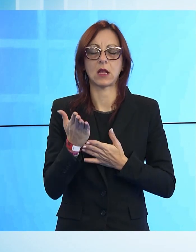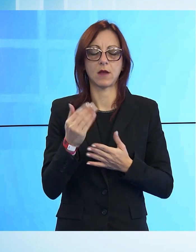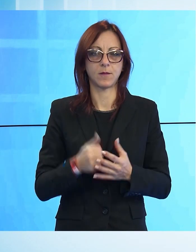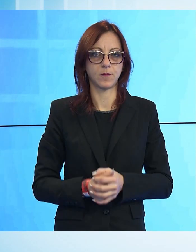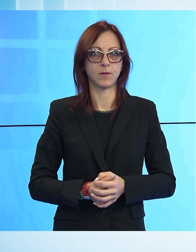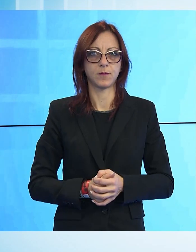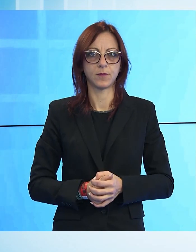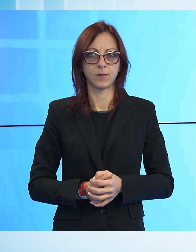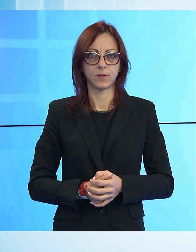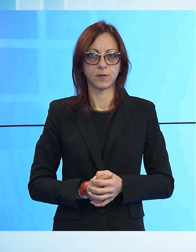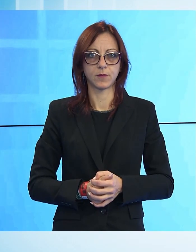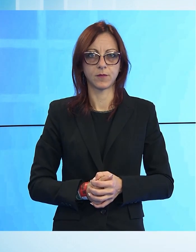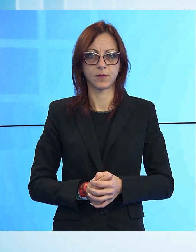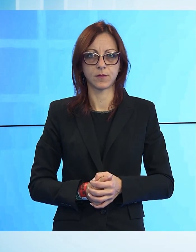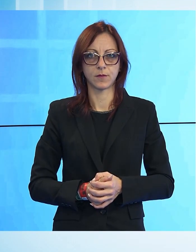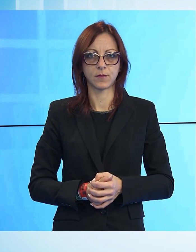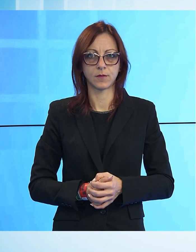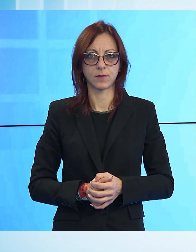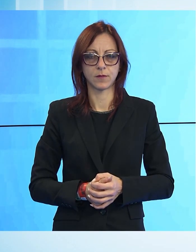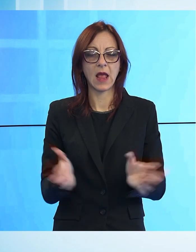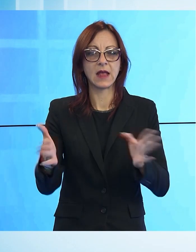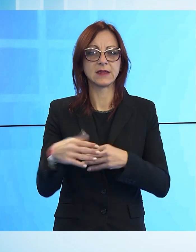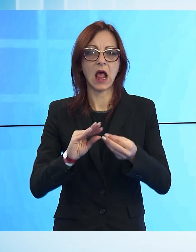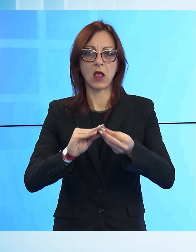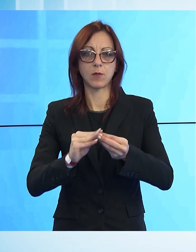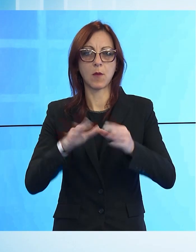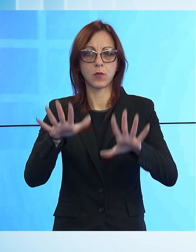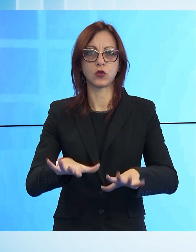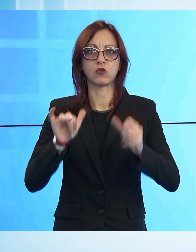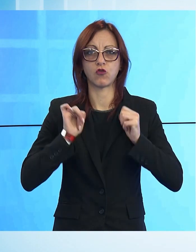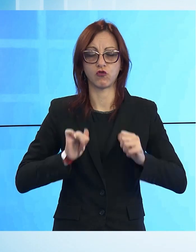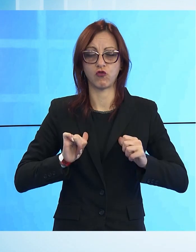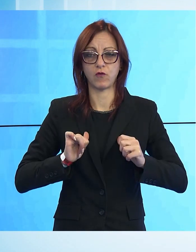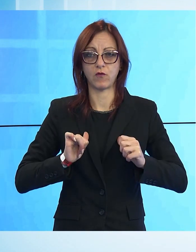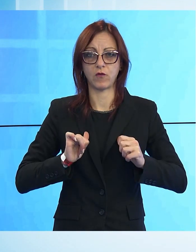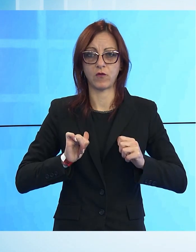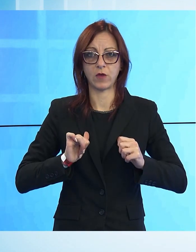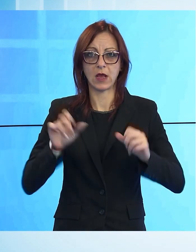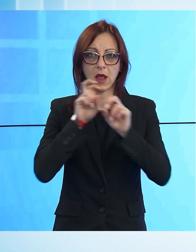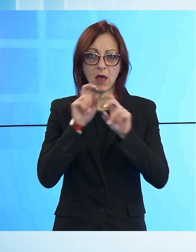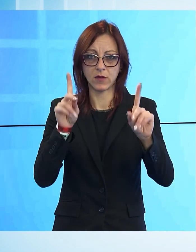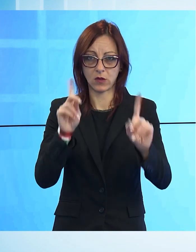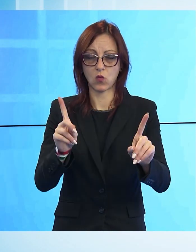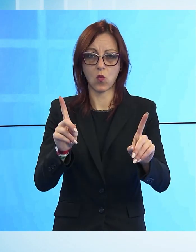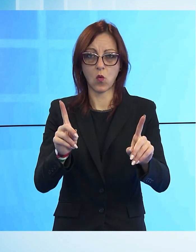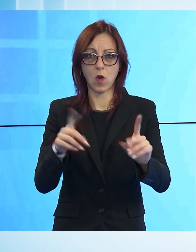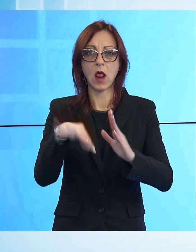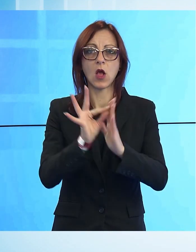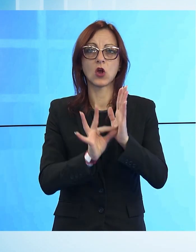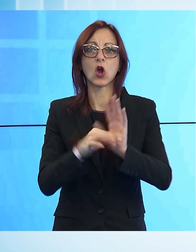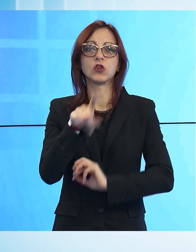Il bollettino emesso dalla sala operativa della protezione civile regionale segnala codice